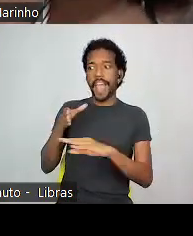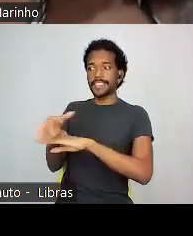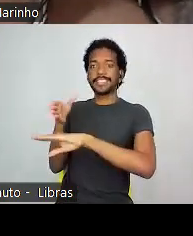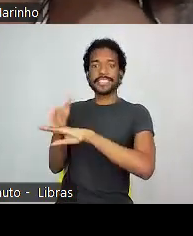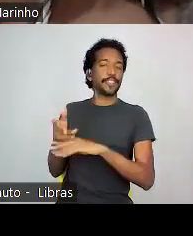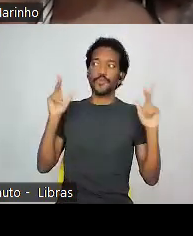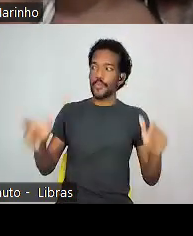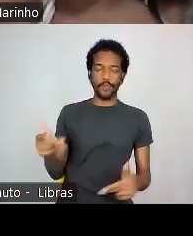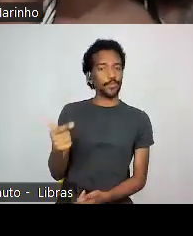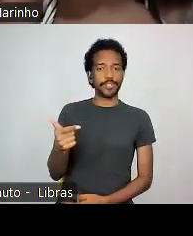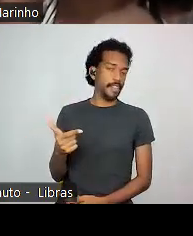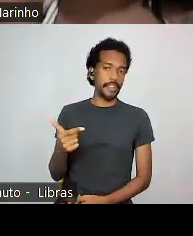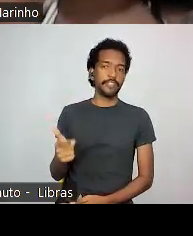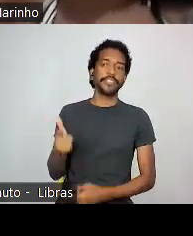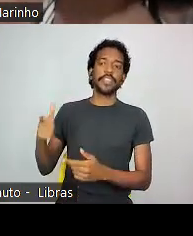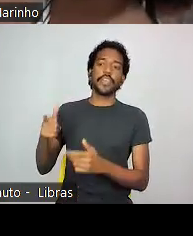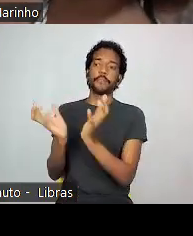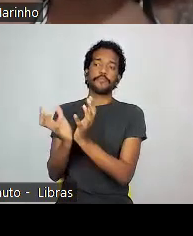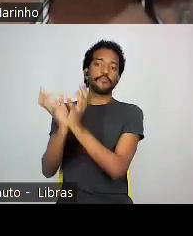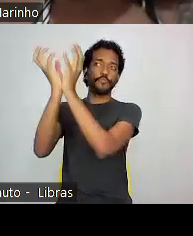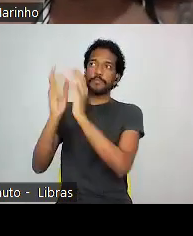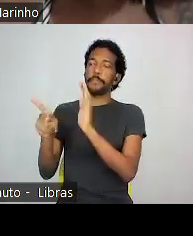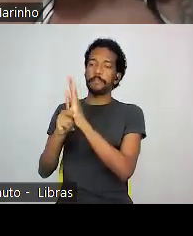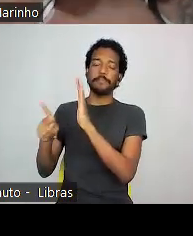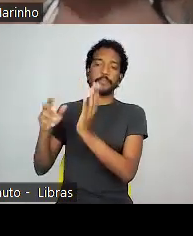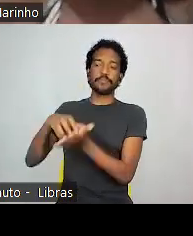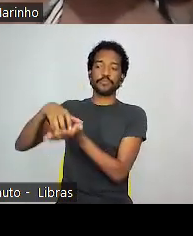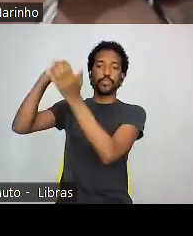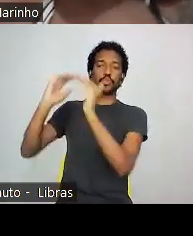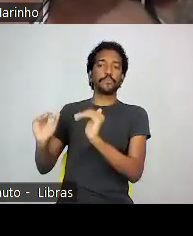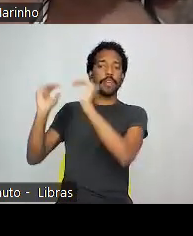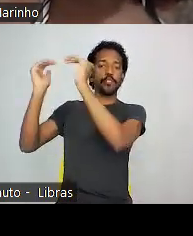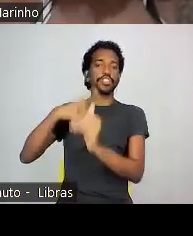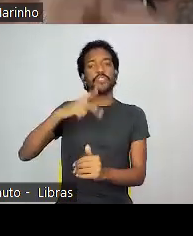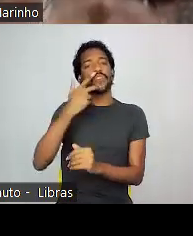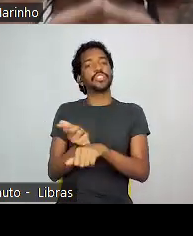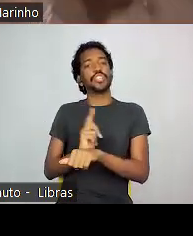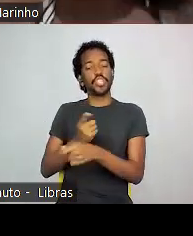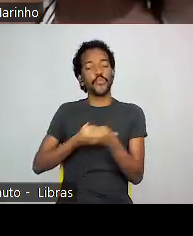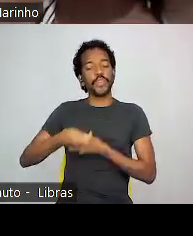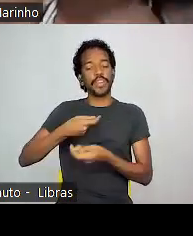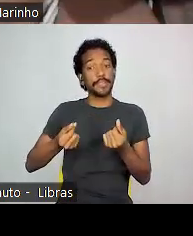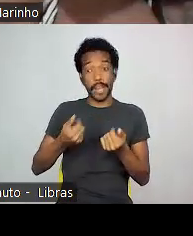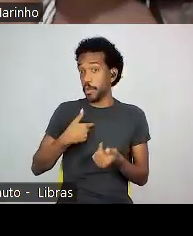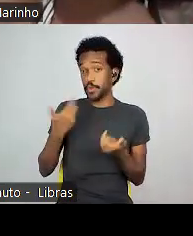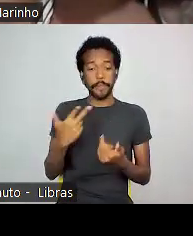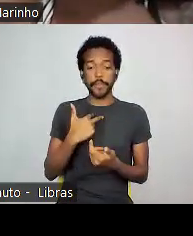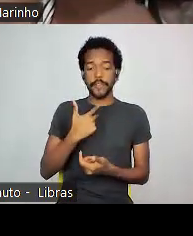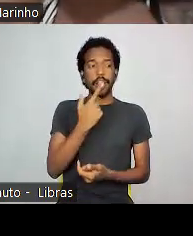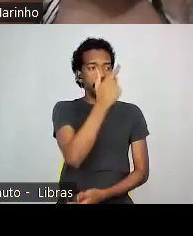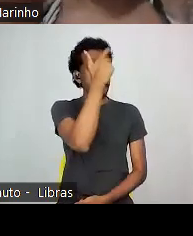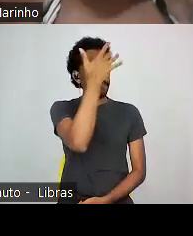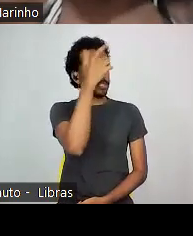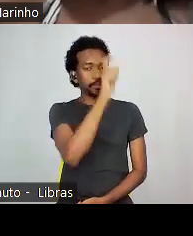pessoas tiveram a estar em instâncias superiores de poder nas instituições. quando eu falo de gestão financeira, eu não posso querer que um mestre da cultura